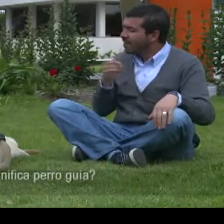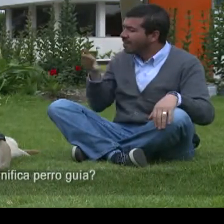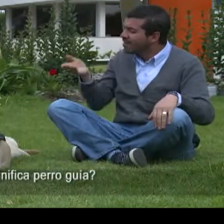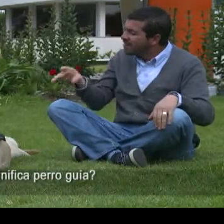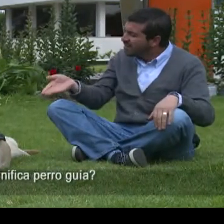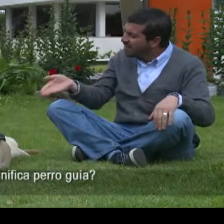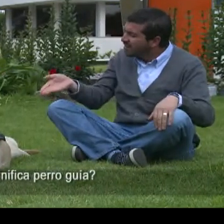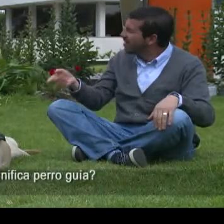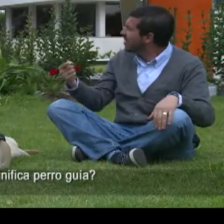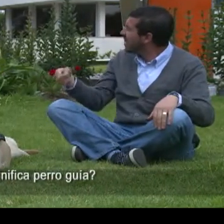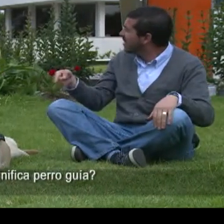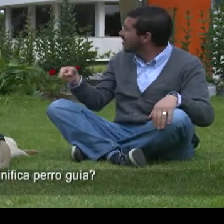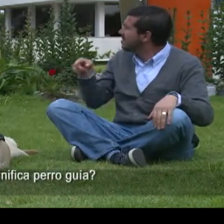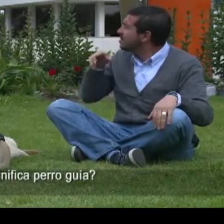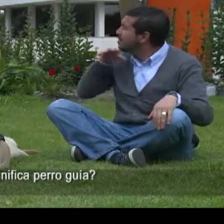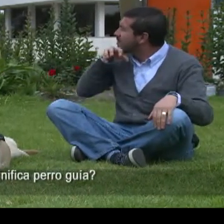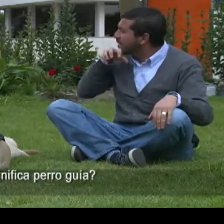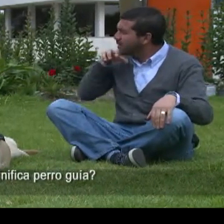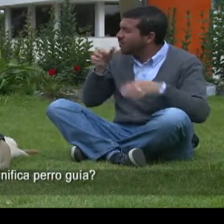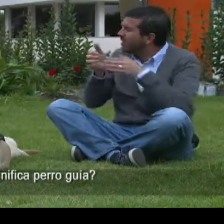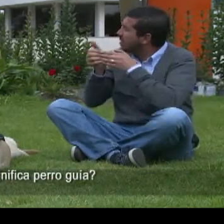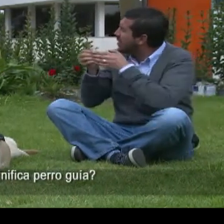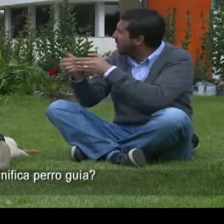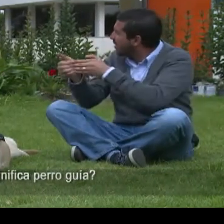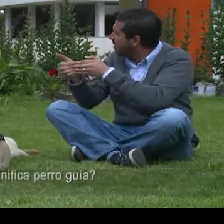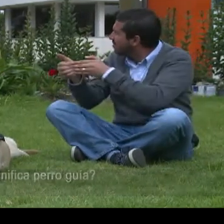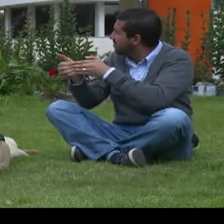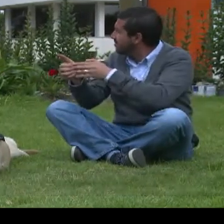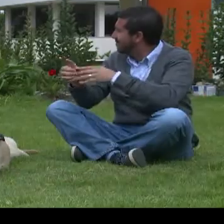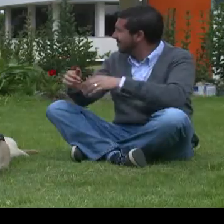Pero, ¿qué significa perro guía?